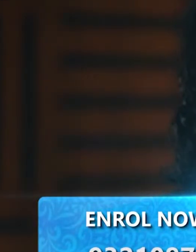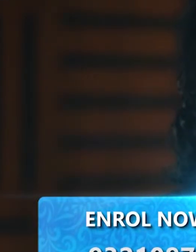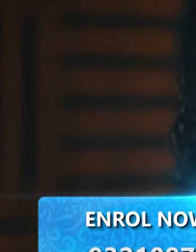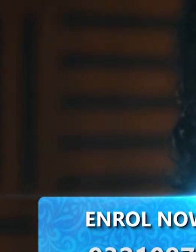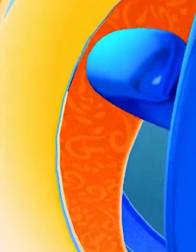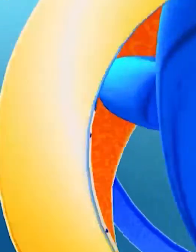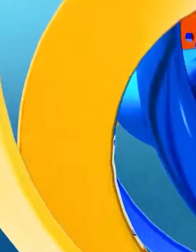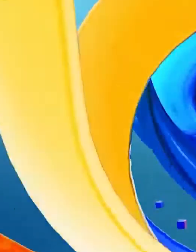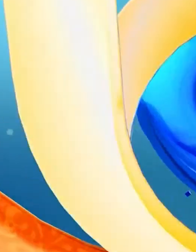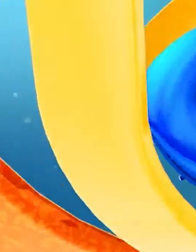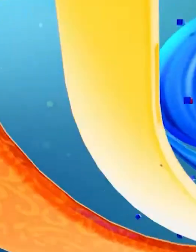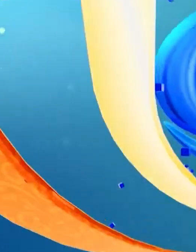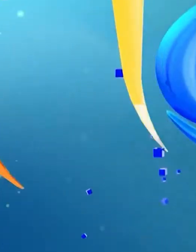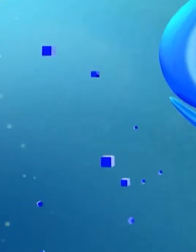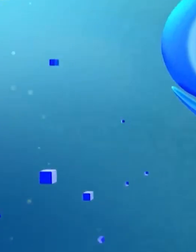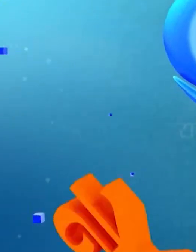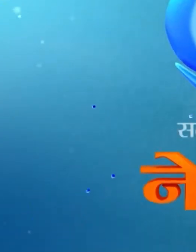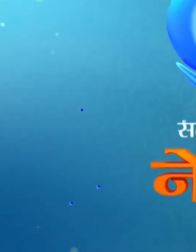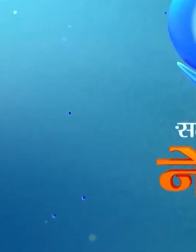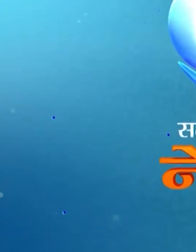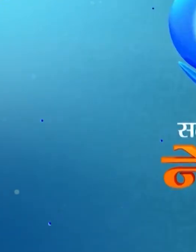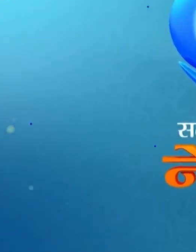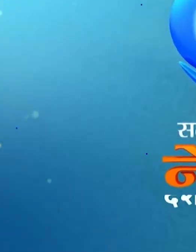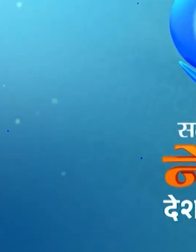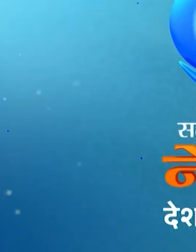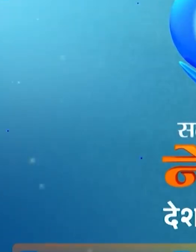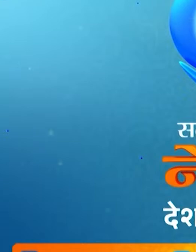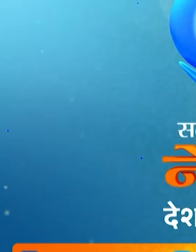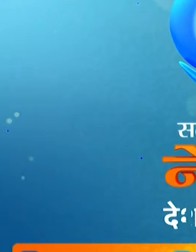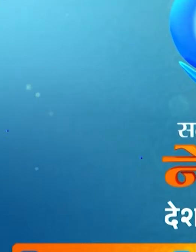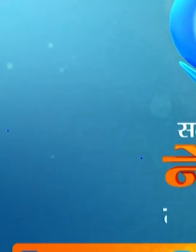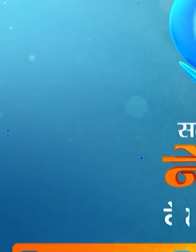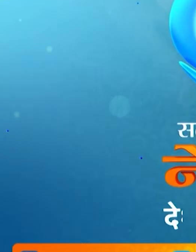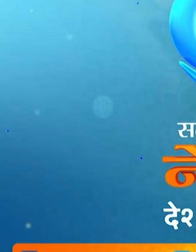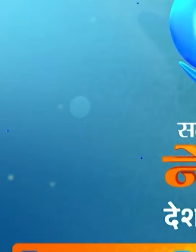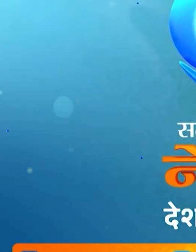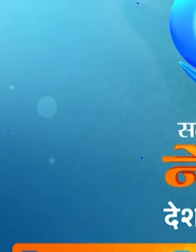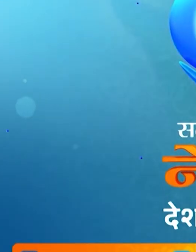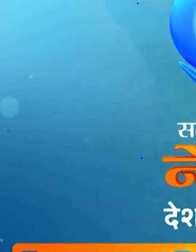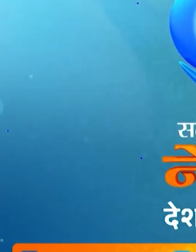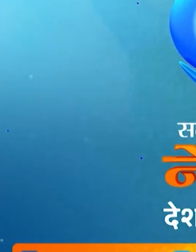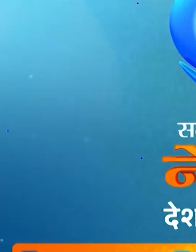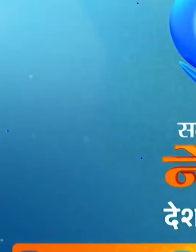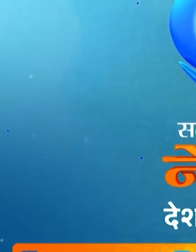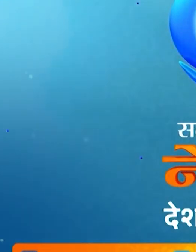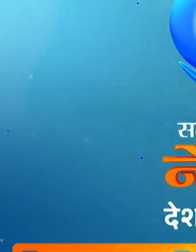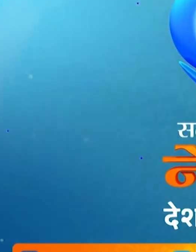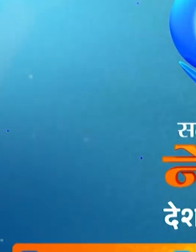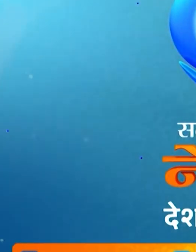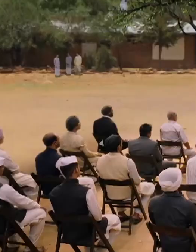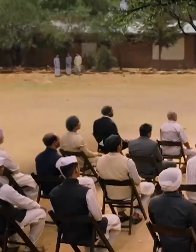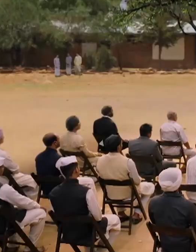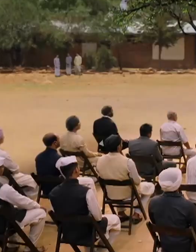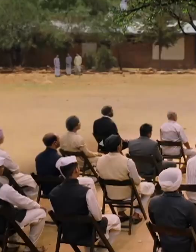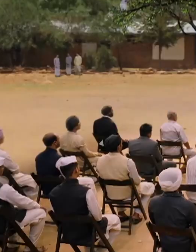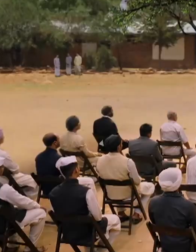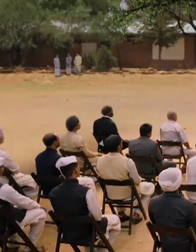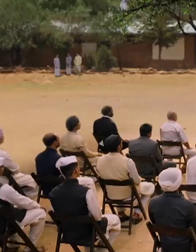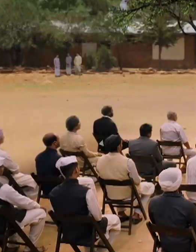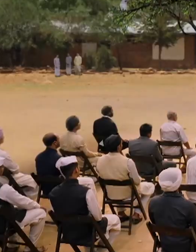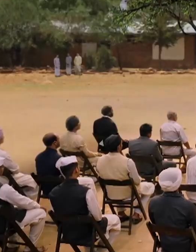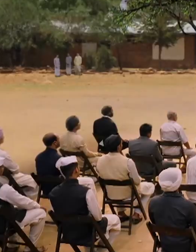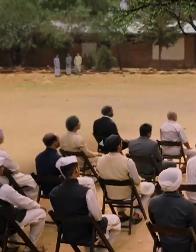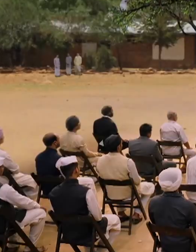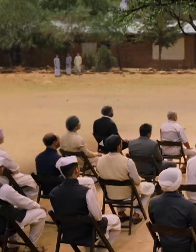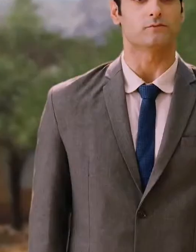तक पहुचाने का सिर्फ डीडी नेशनल पर देश का पहला चैनल देश का अपना चैनल चारों और